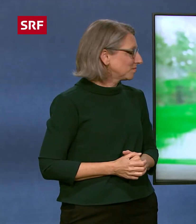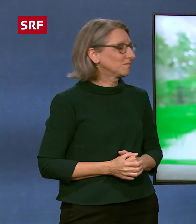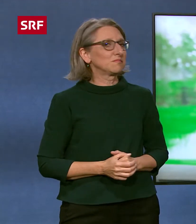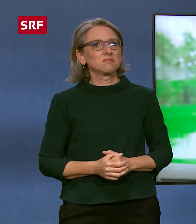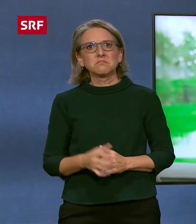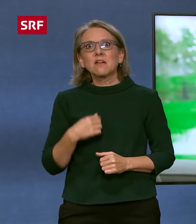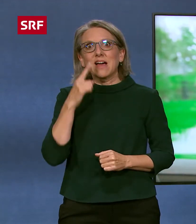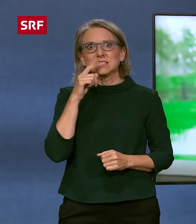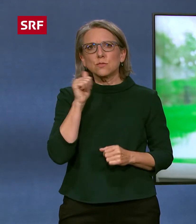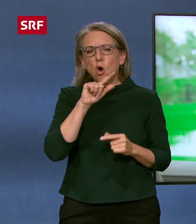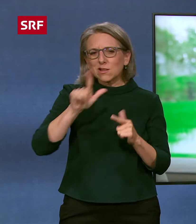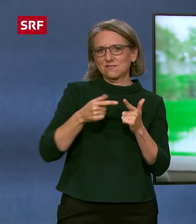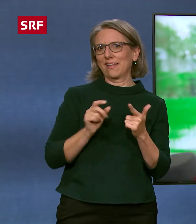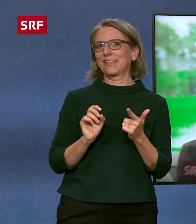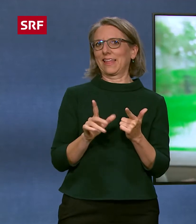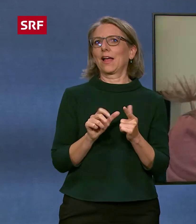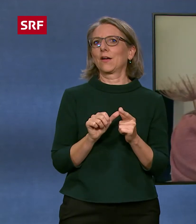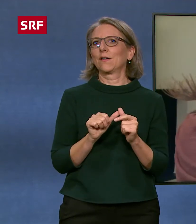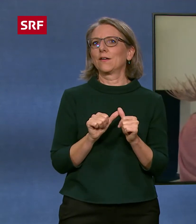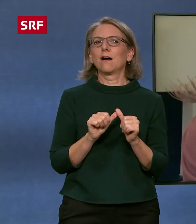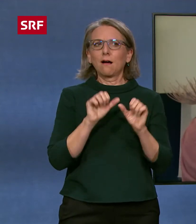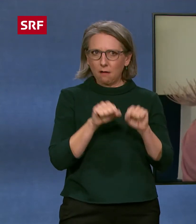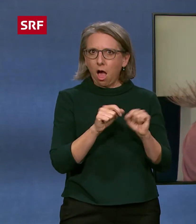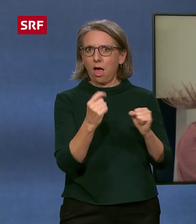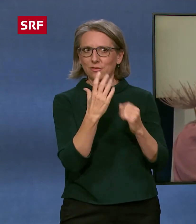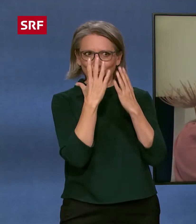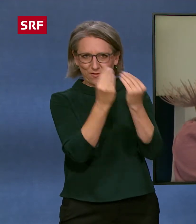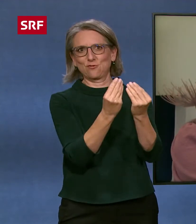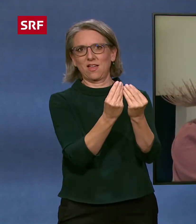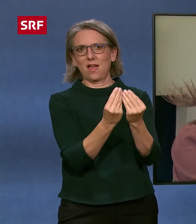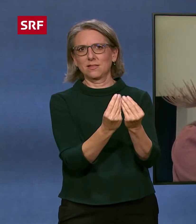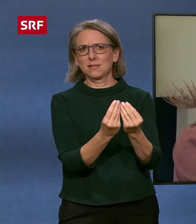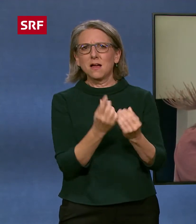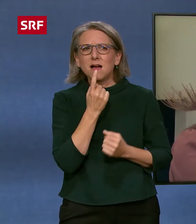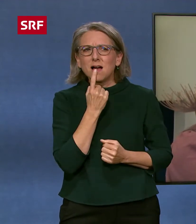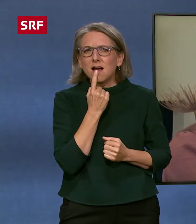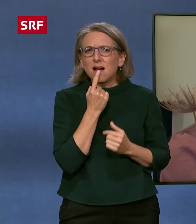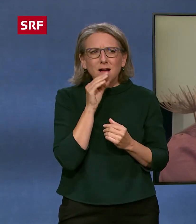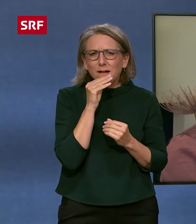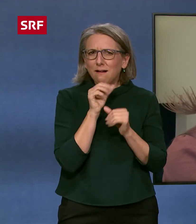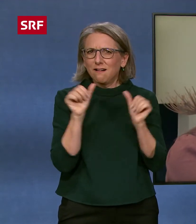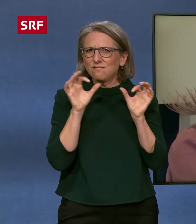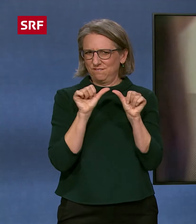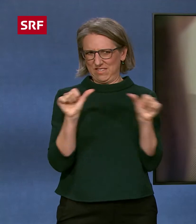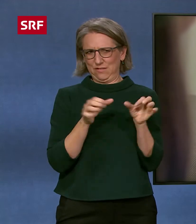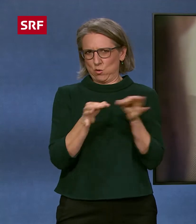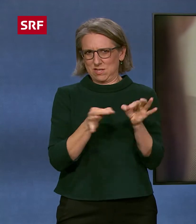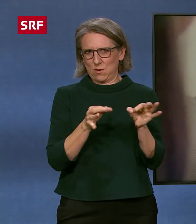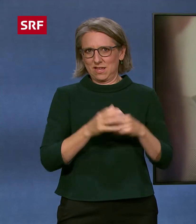gibt noch einen zweiten Trick, warum ihr mich versteht. Das hat mit den Lippen zu tun. Wie funktioniert das? Man muss halt einfach